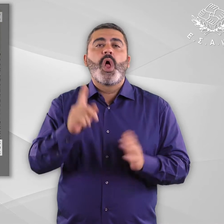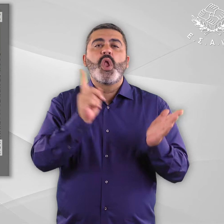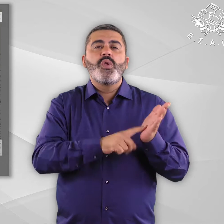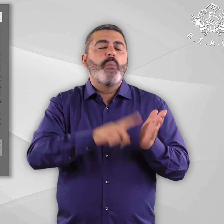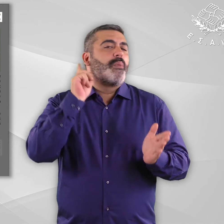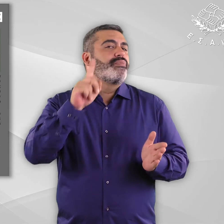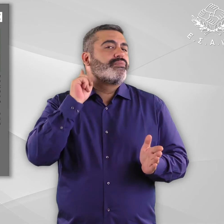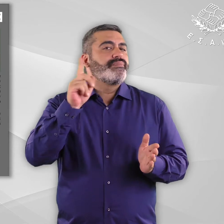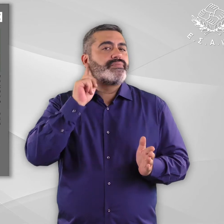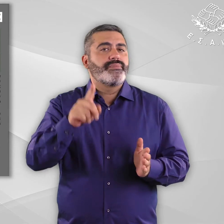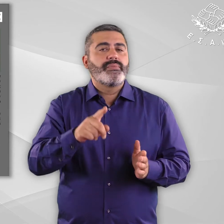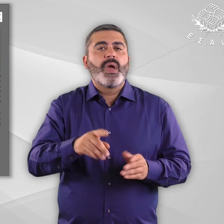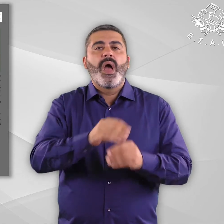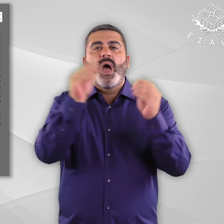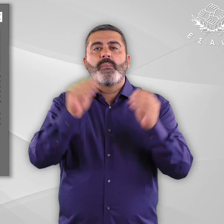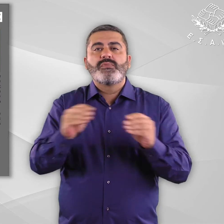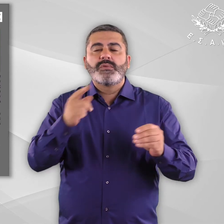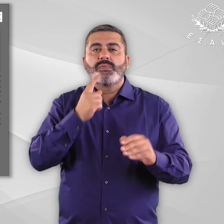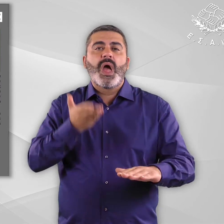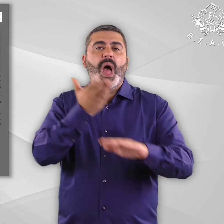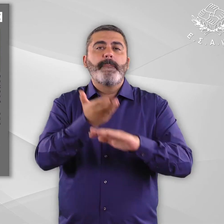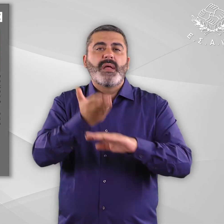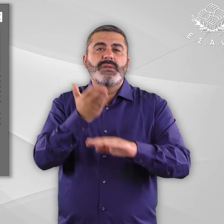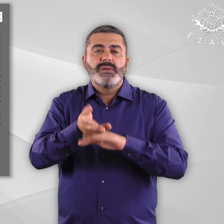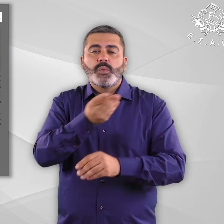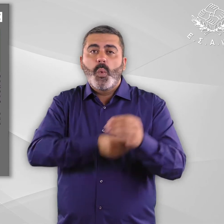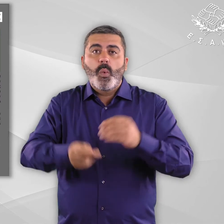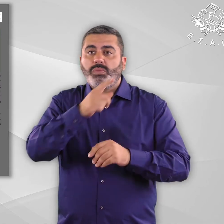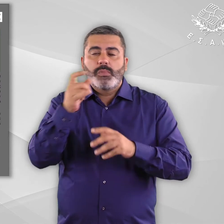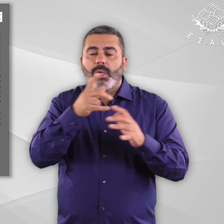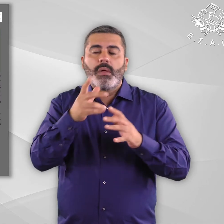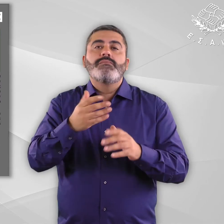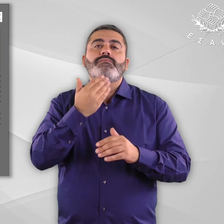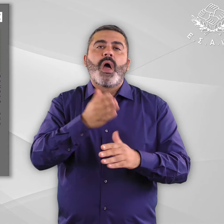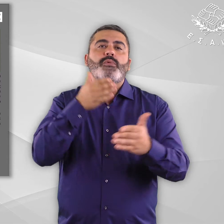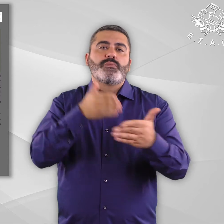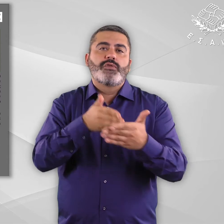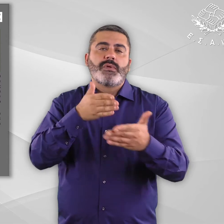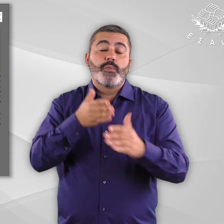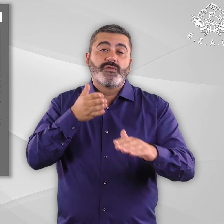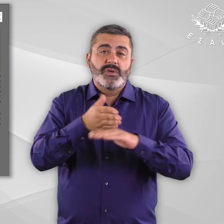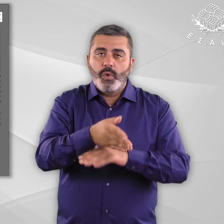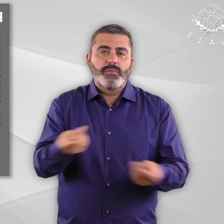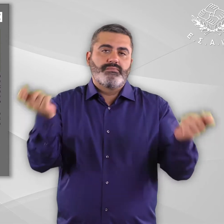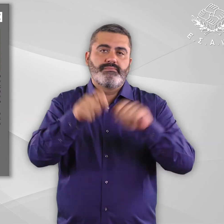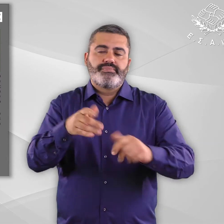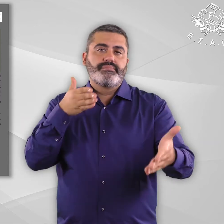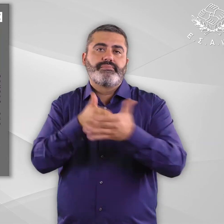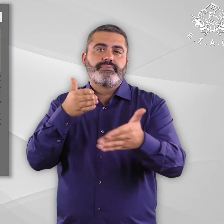τις επιμέρους ιδιαιτερότητες και απαιτήσεις που καθιστούν ένα έργο ουσιαστικά προσβάσιμος σε όλες τις κατηγορίες των εμποδιζόμενων ατόμων.